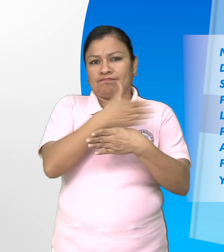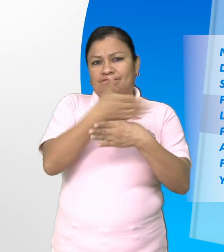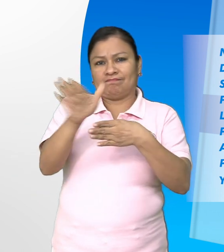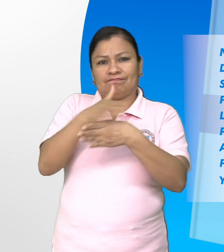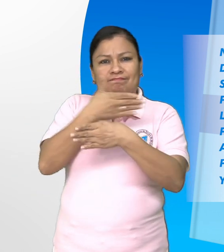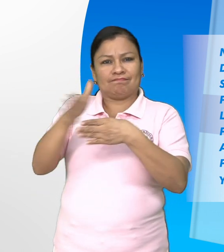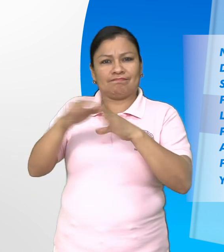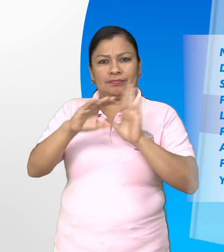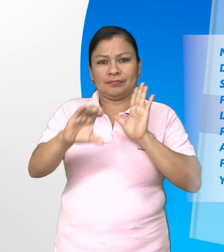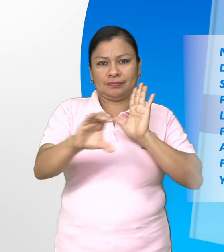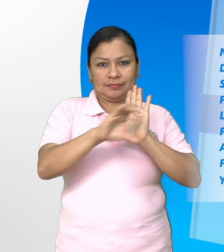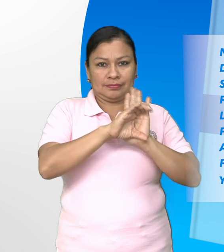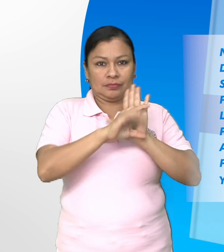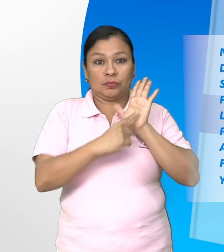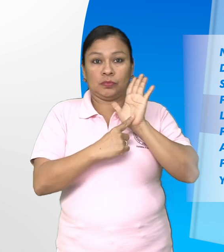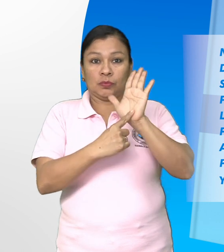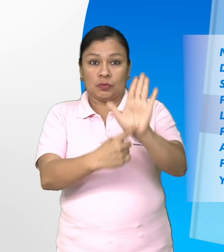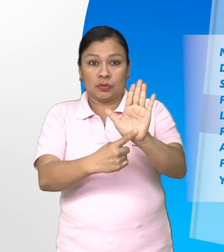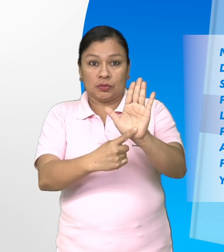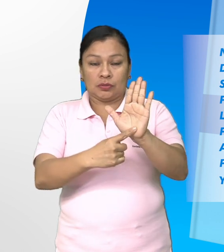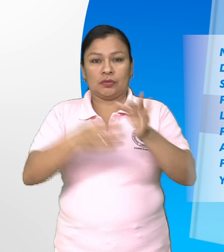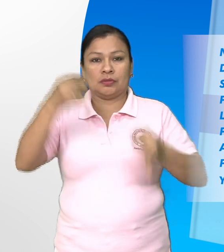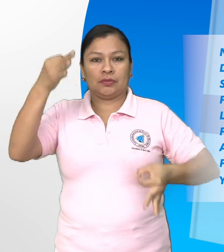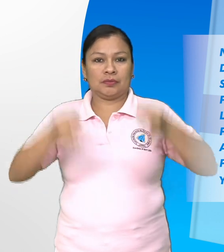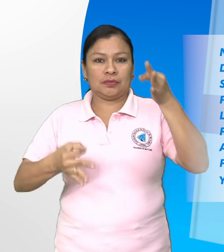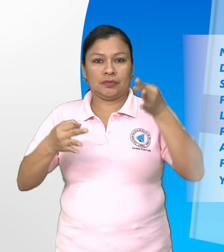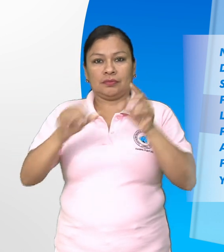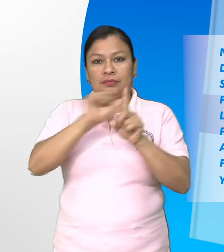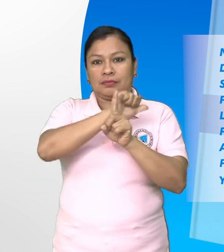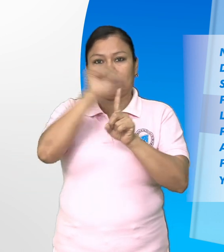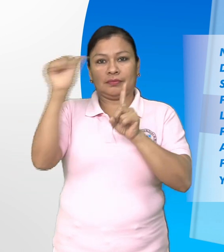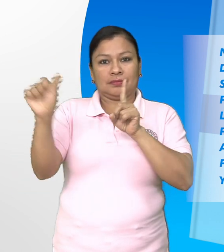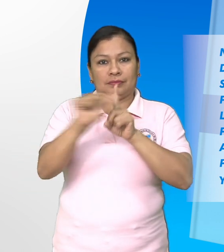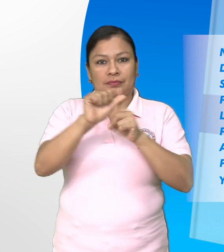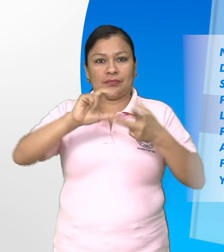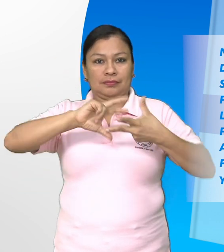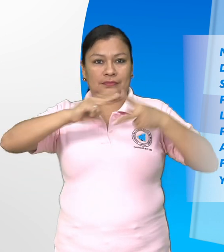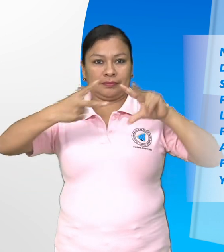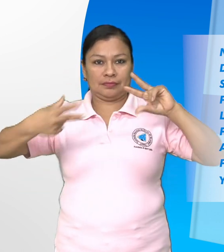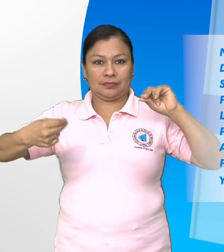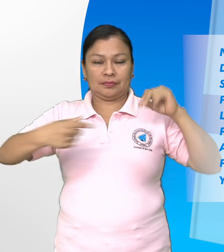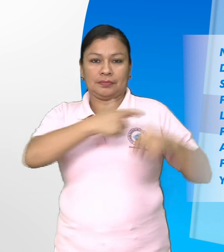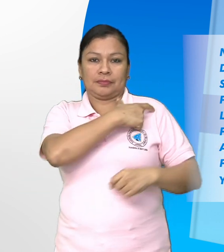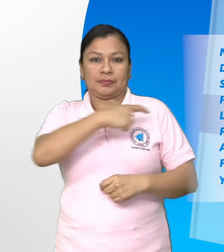manifiestan a través del Poder Legislativo, Poder Ejecutivo, Poder Judicial, Poder Electoral.